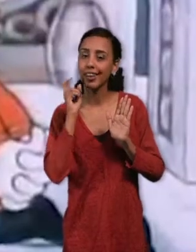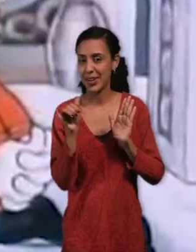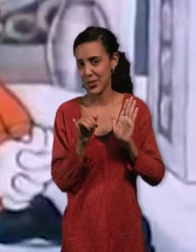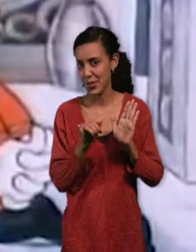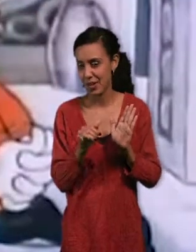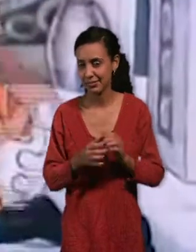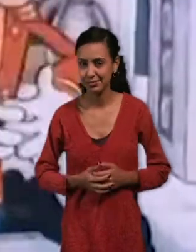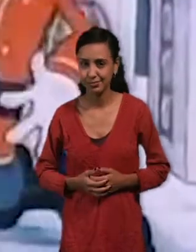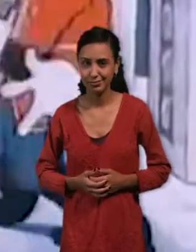animación lista.